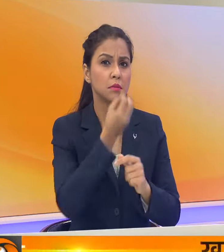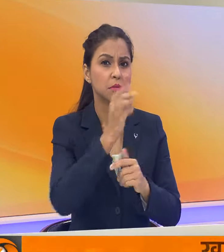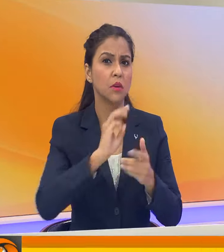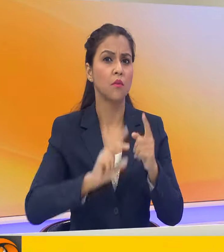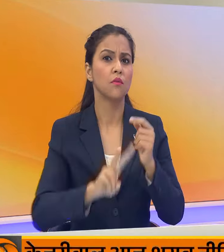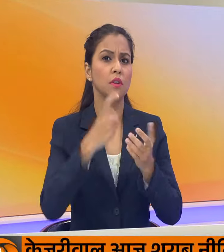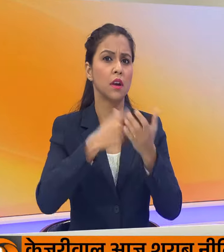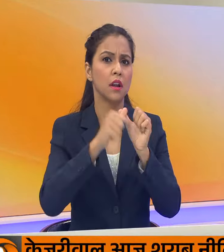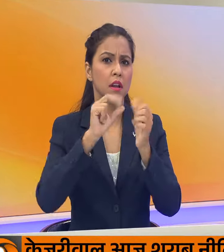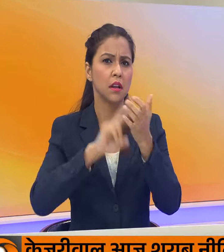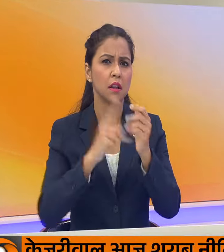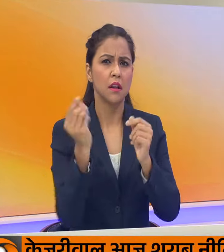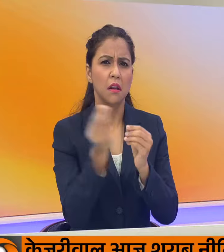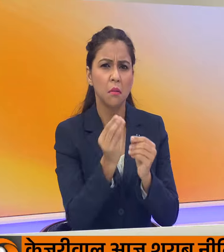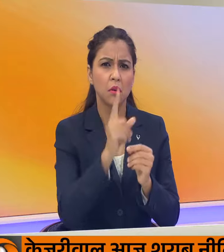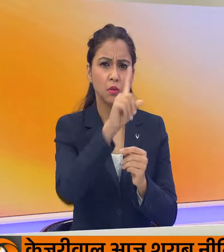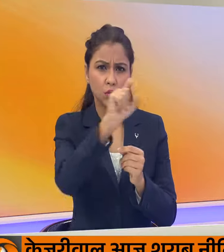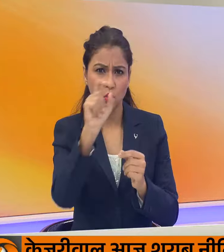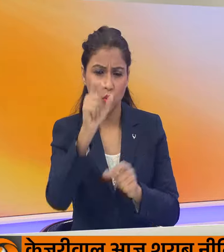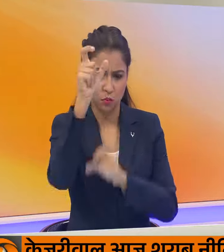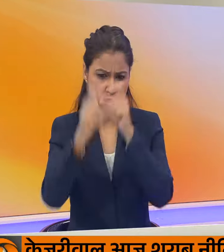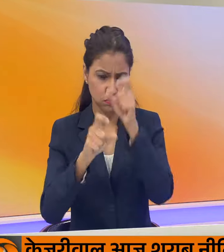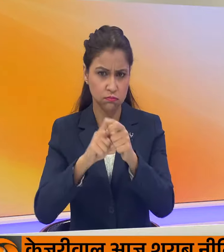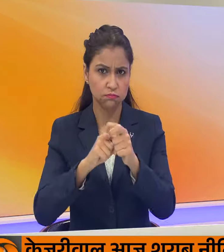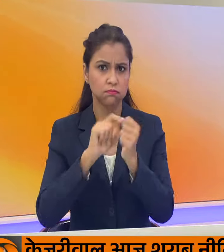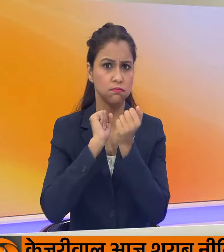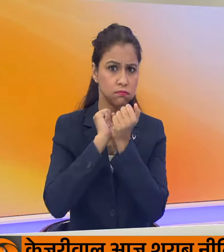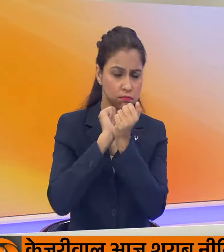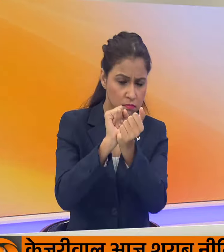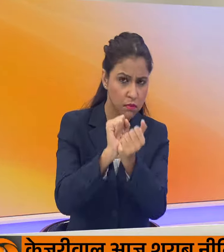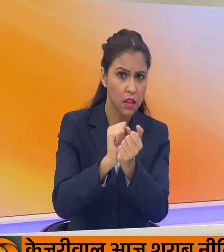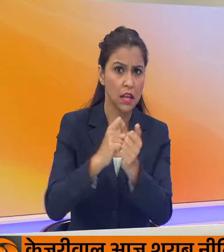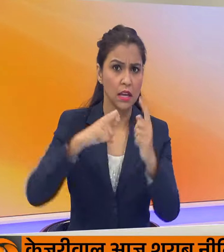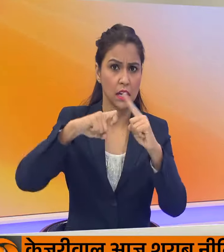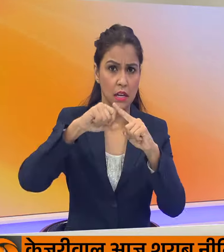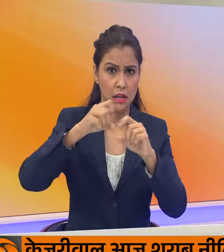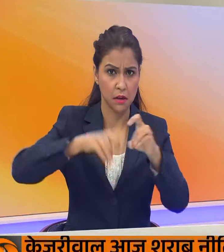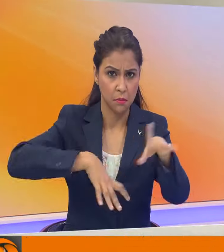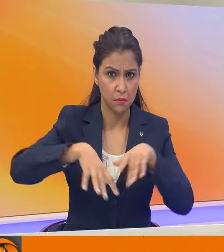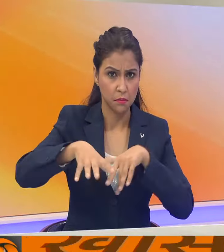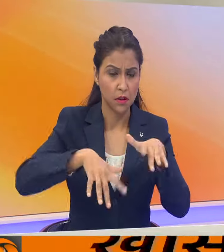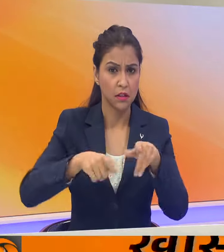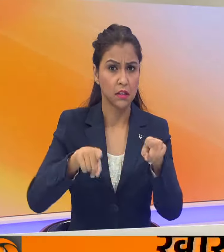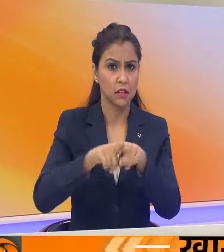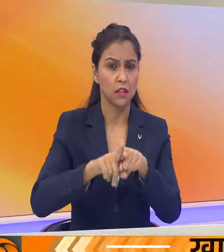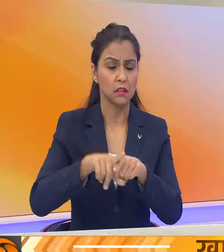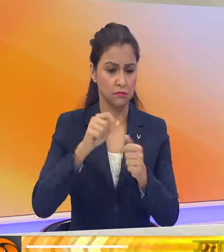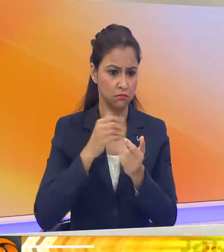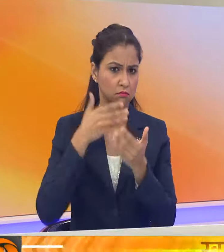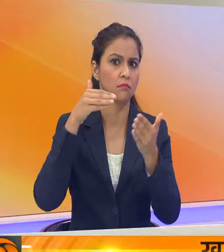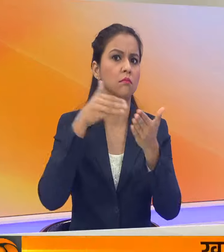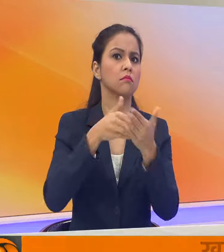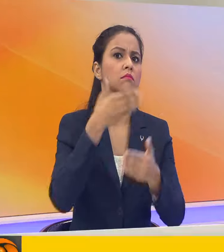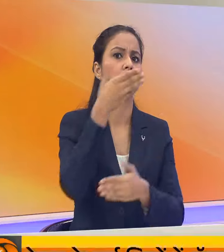सचदेवा को लगफग 100 कारेकरताओं के साथ गरफतार कर कमला मार्केट पुलिस स्टेशन ले जाया गया